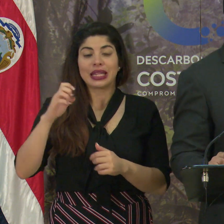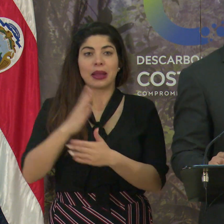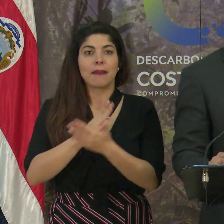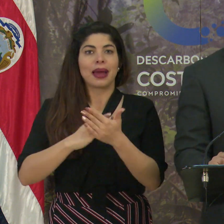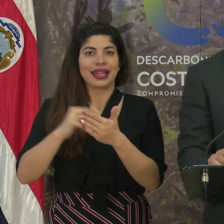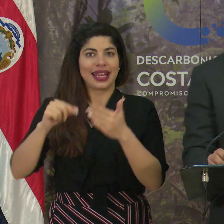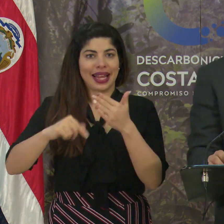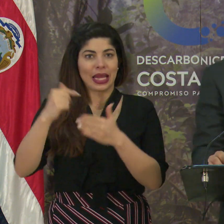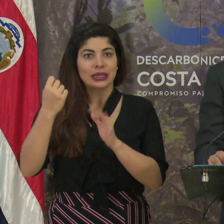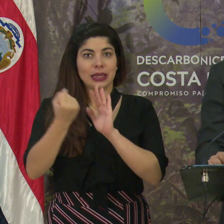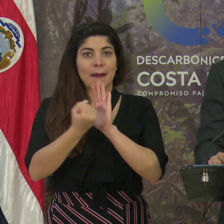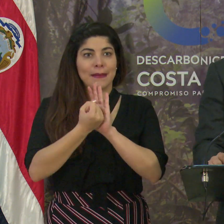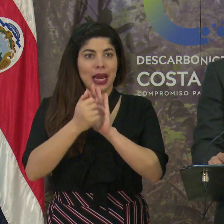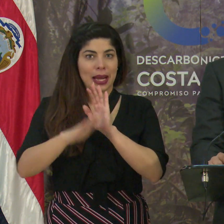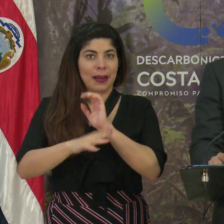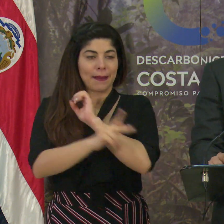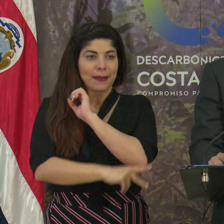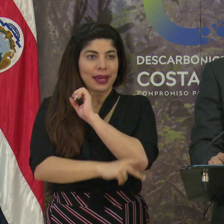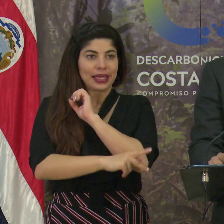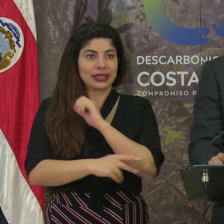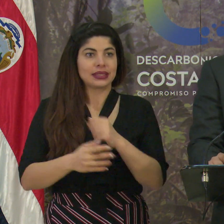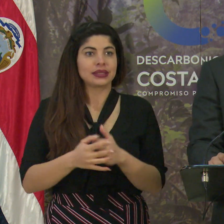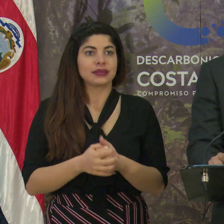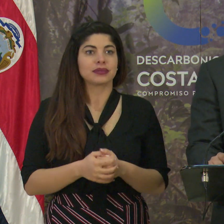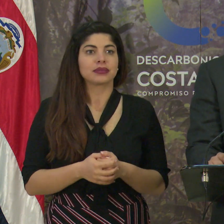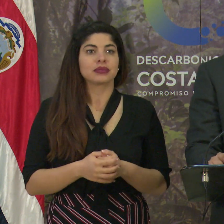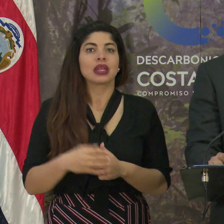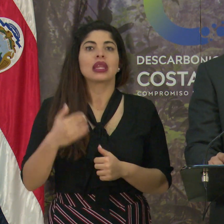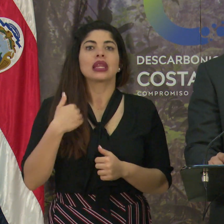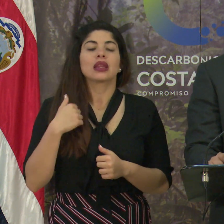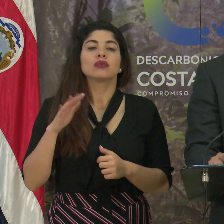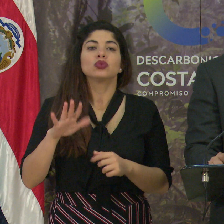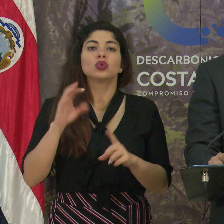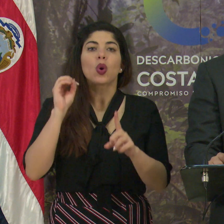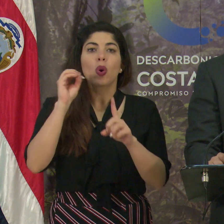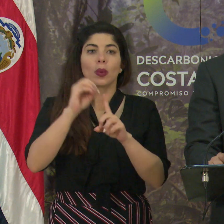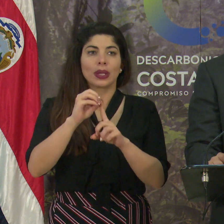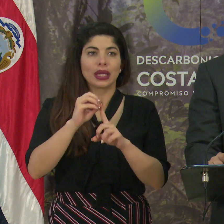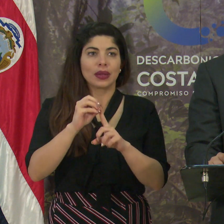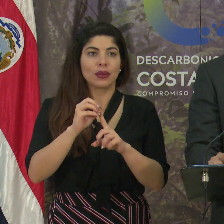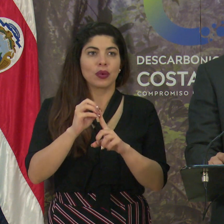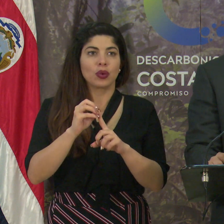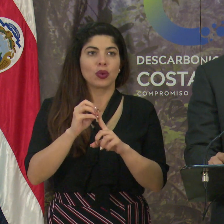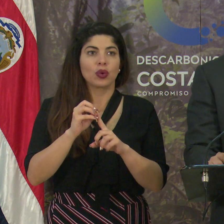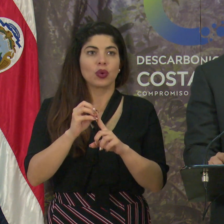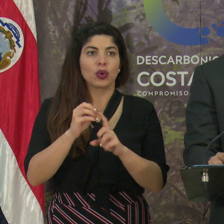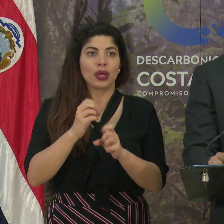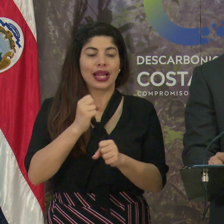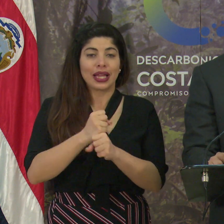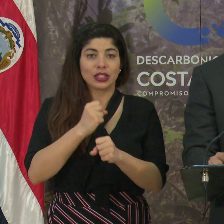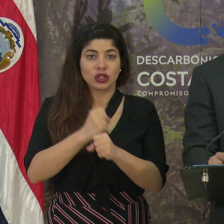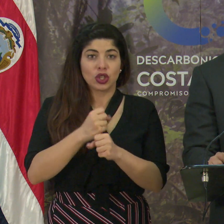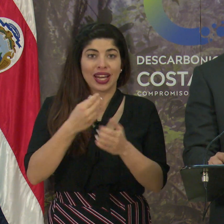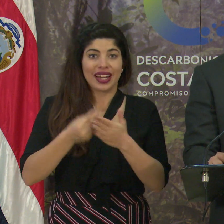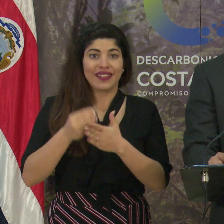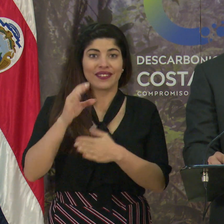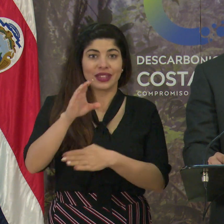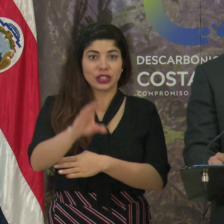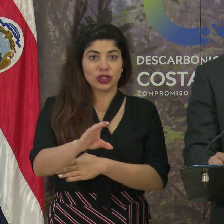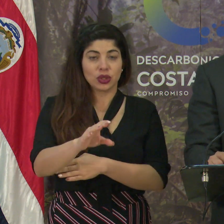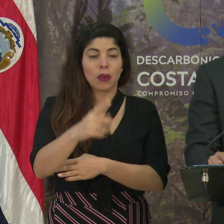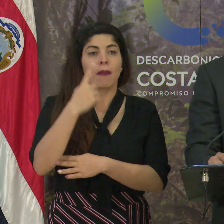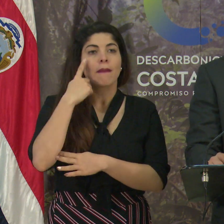la gerencia de la marca País, tiene como objetivo el gestionar las inversiones